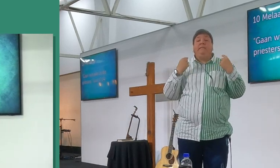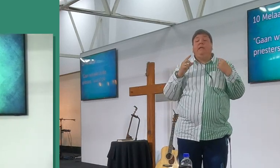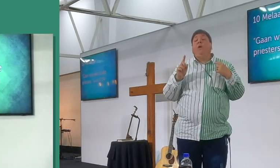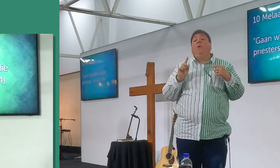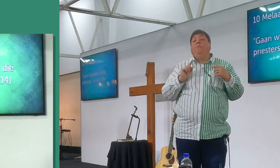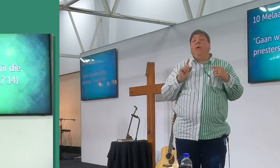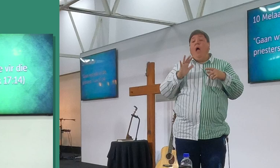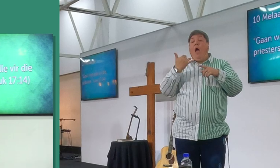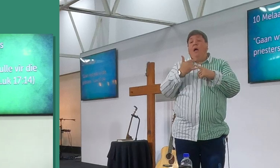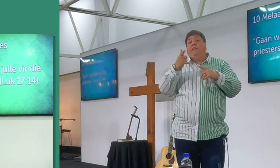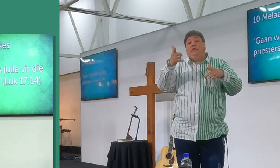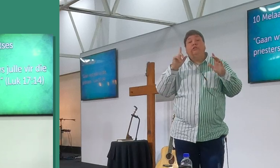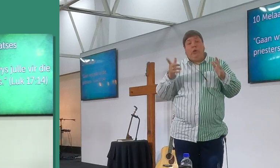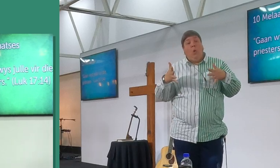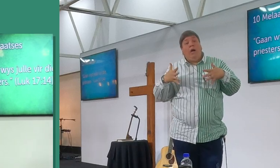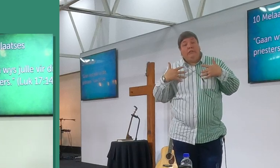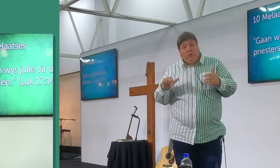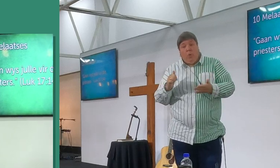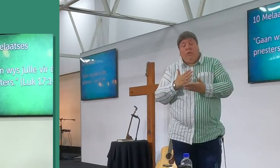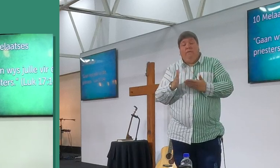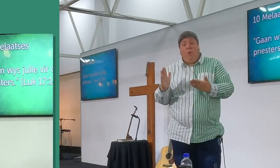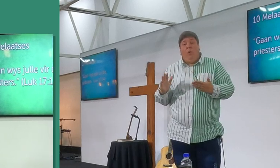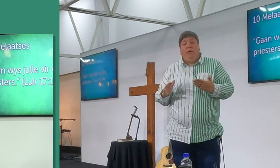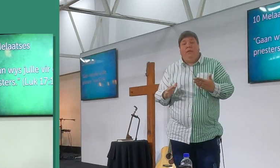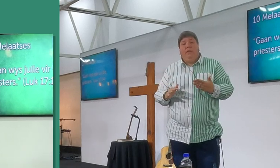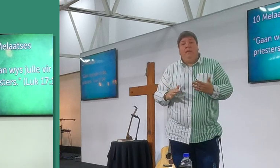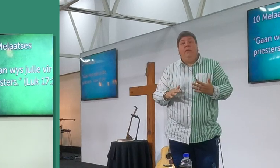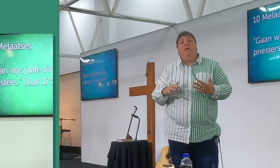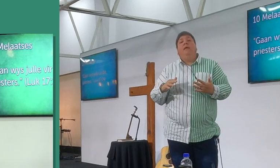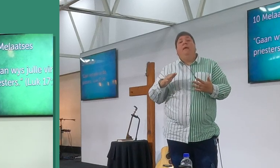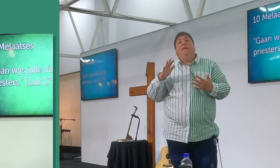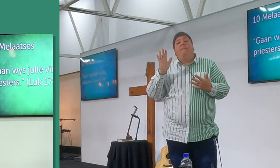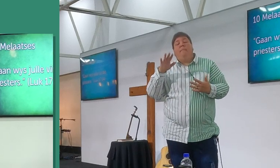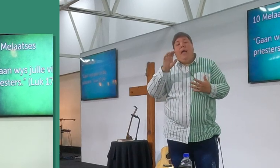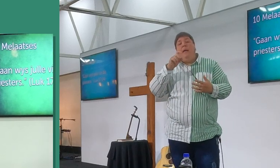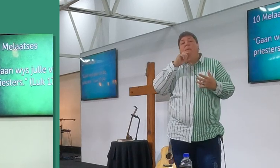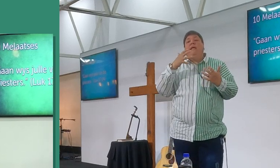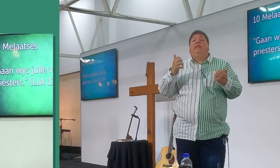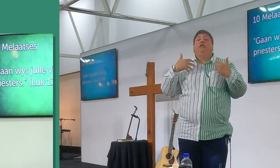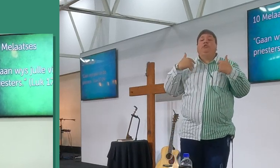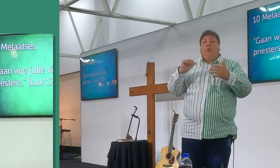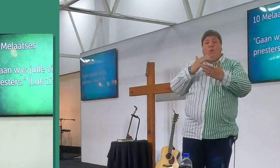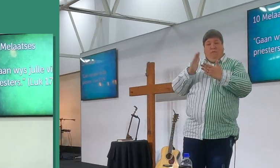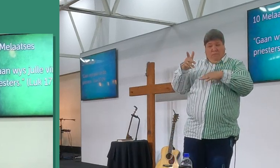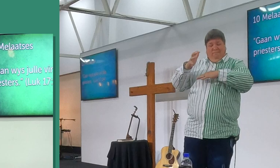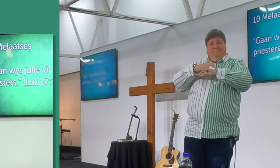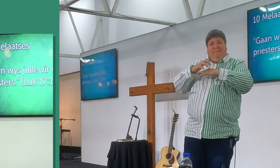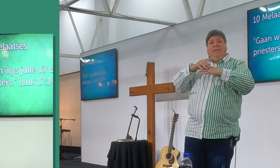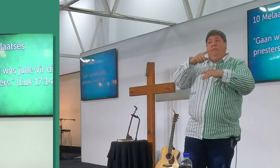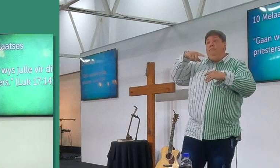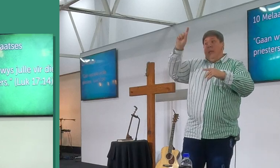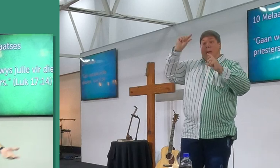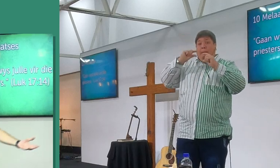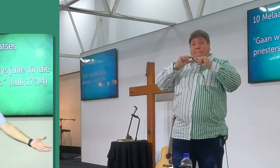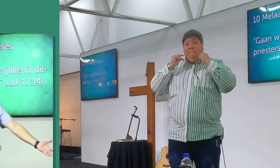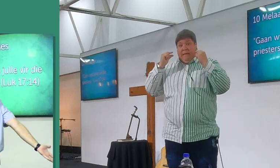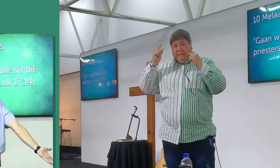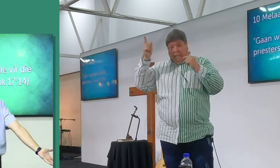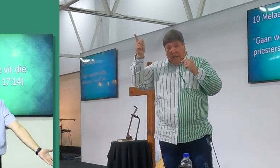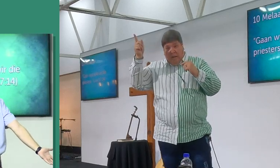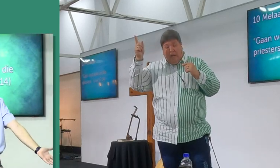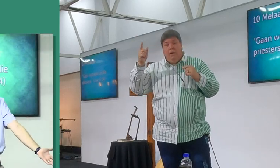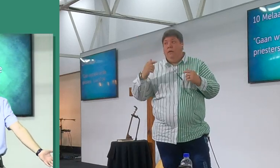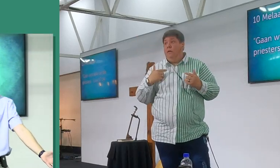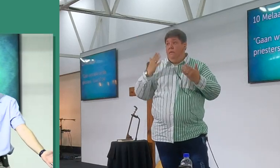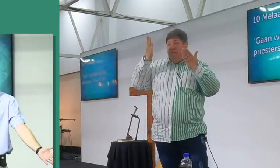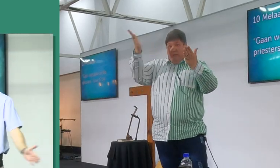is want, as jy sou gezond word, met ander woorde partij, mense het gezond geword, van my laatste, dan moes jy gegaan het, na die priesters toe, om vir hom te